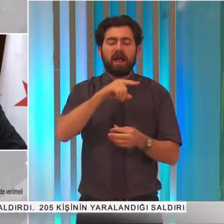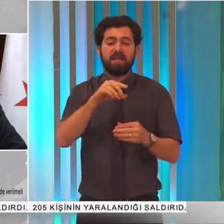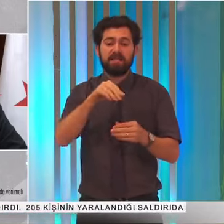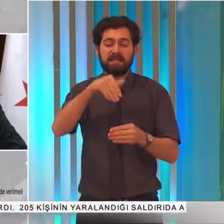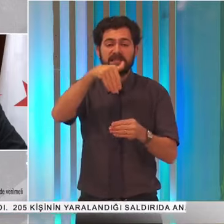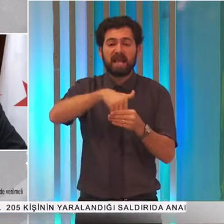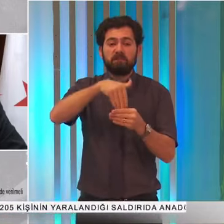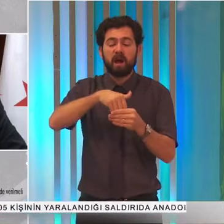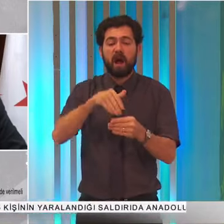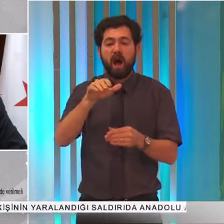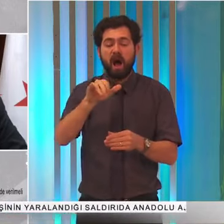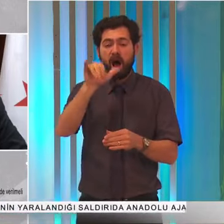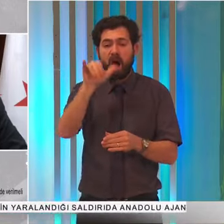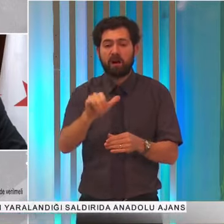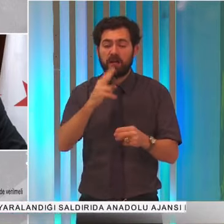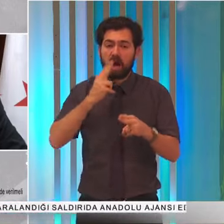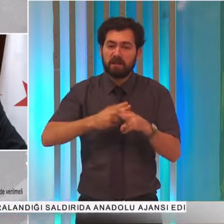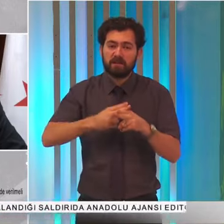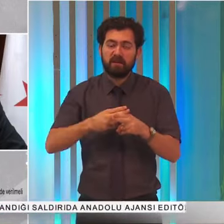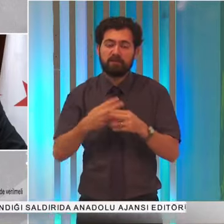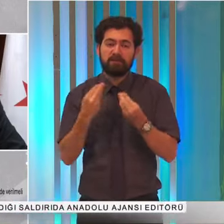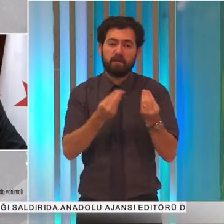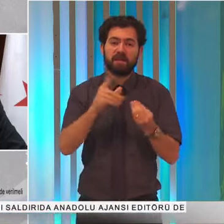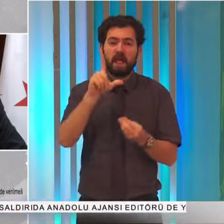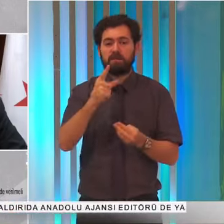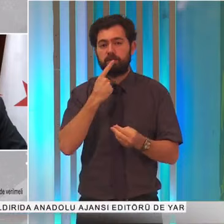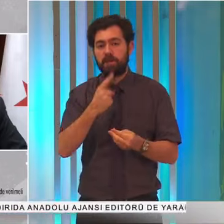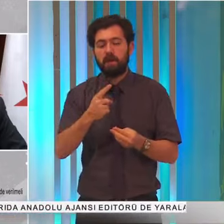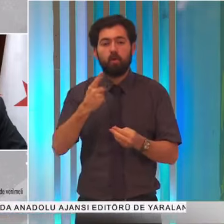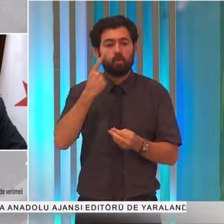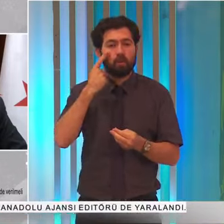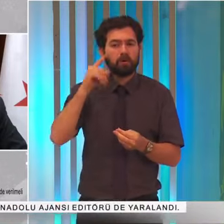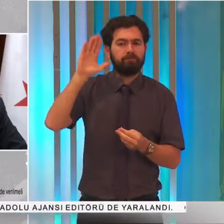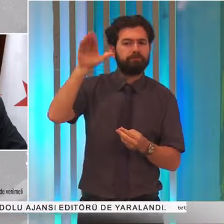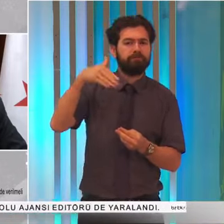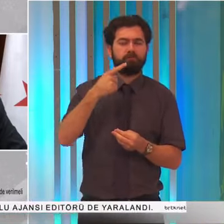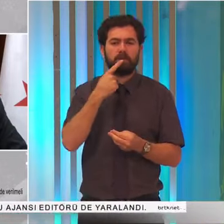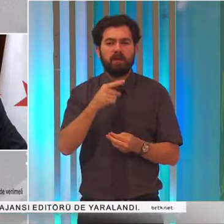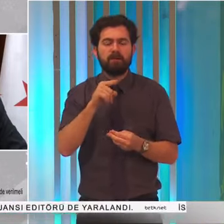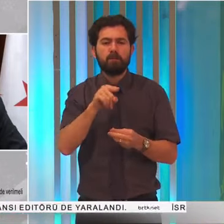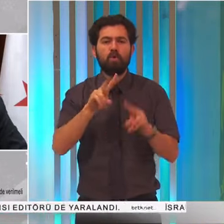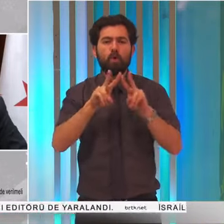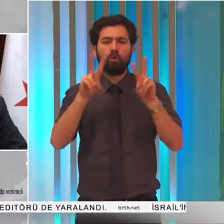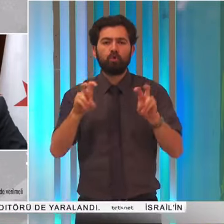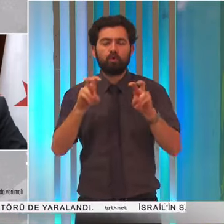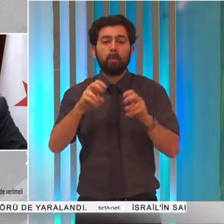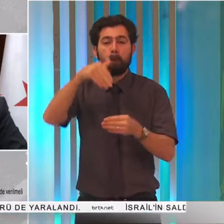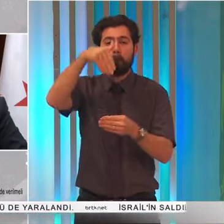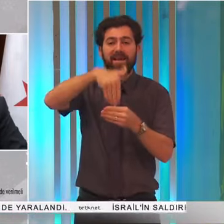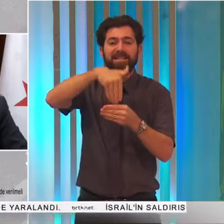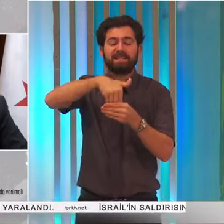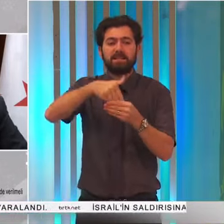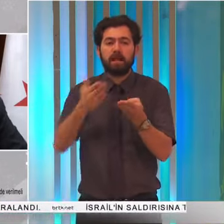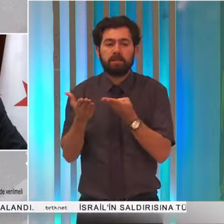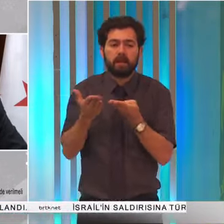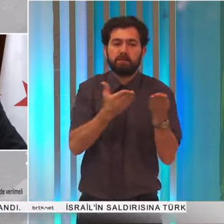bir şekilde verilmesi gerektiğini vurgulayarak hükümete çağrı yaptı ve konunun meclise taşınması gerektiğini